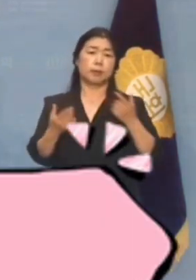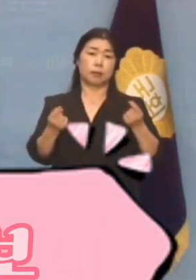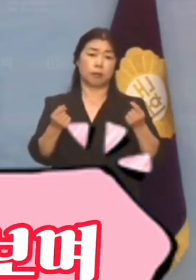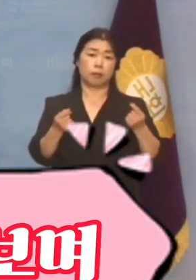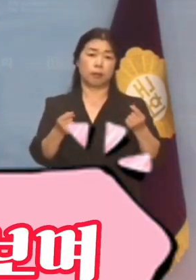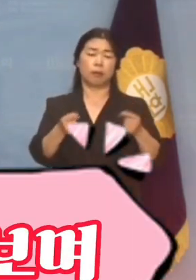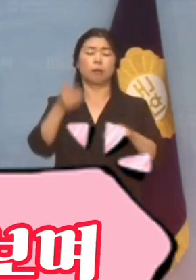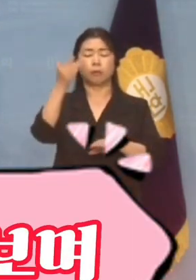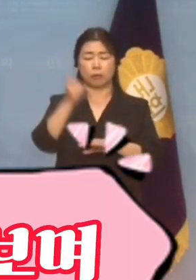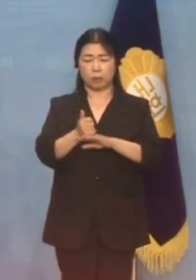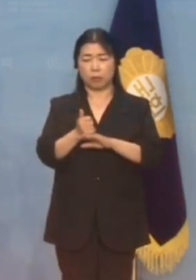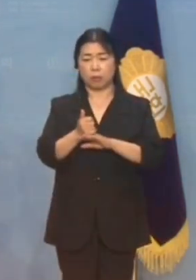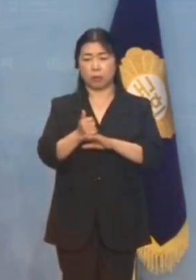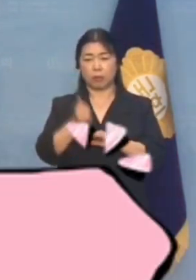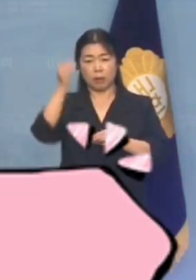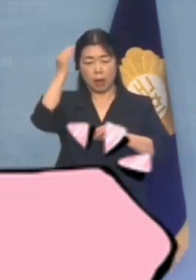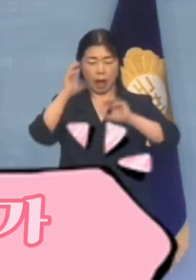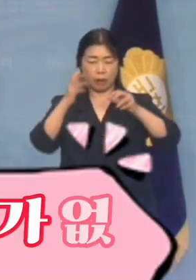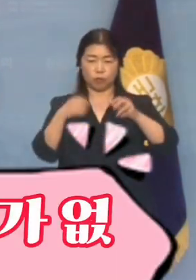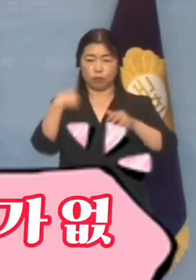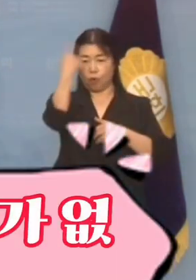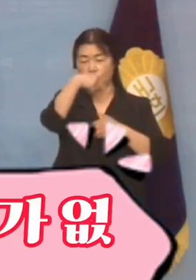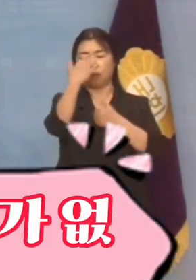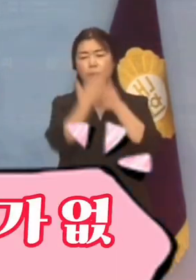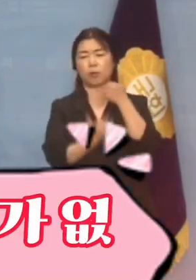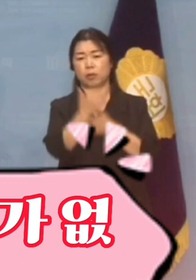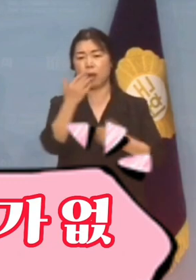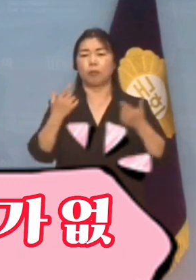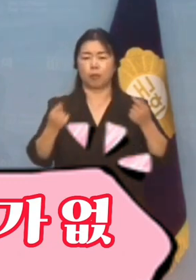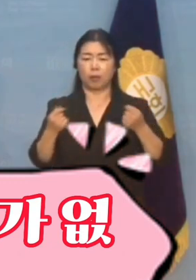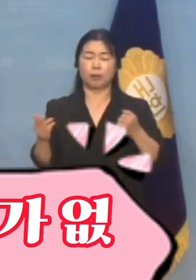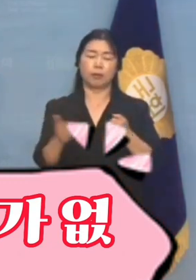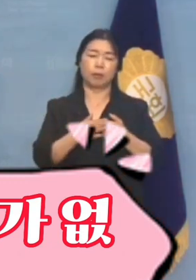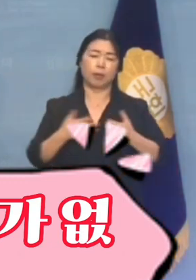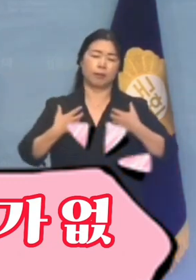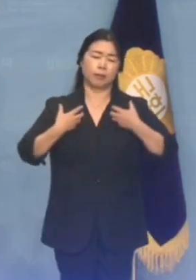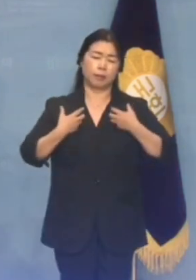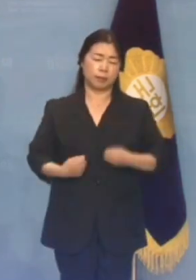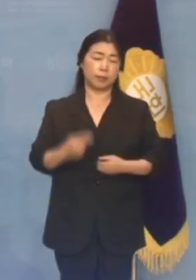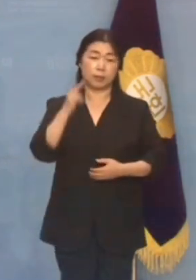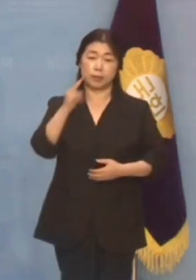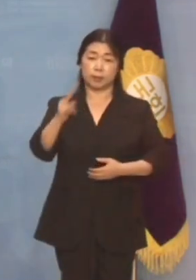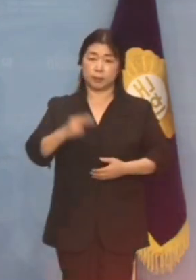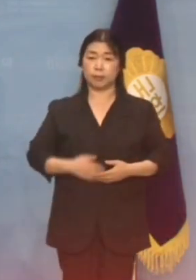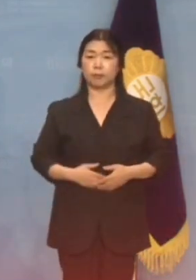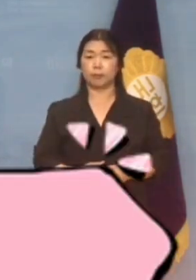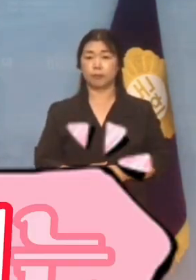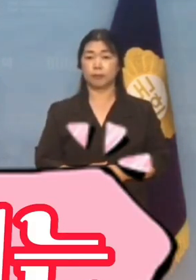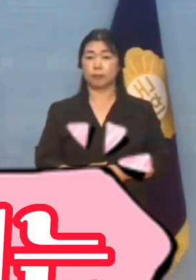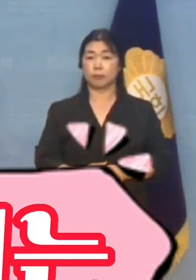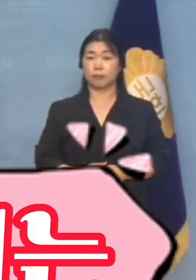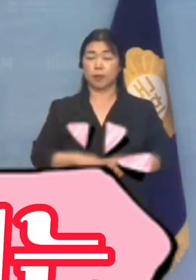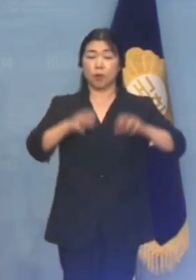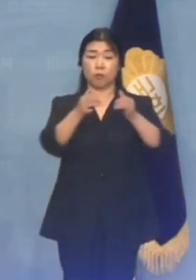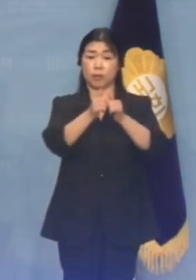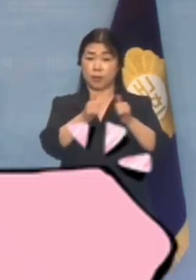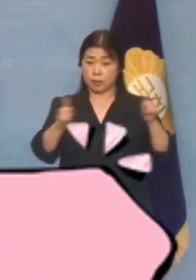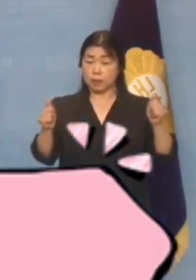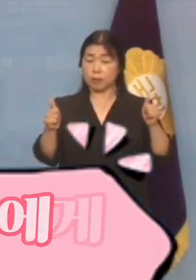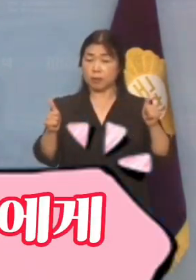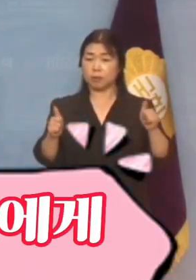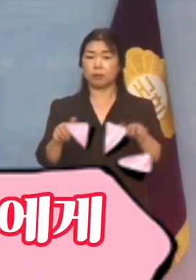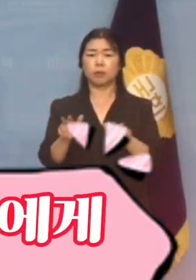야당 대표를 보며 참담함을 검할 수가 없습니다. 국민께서는